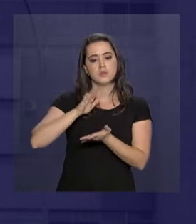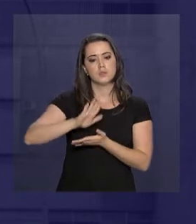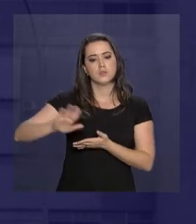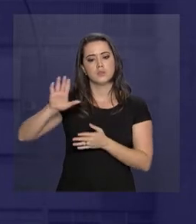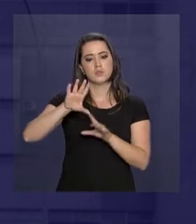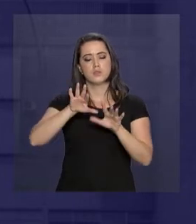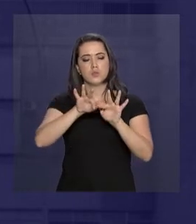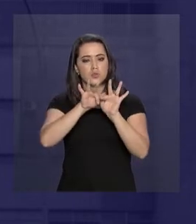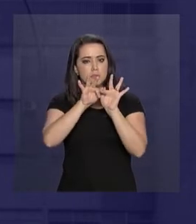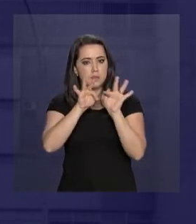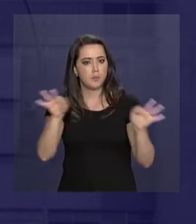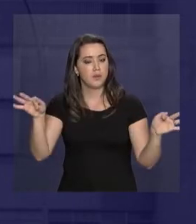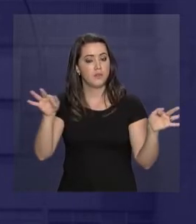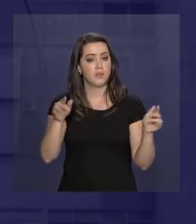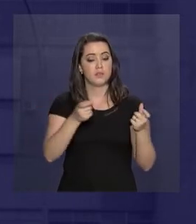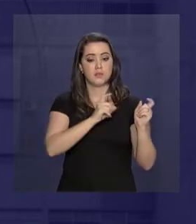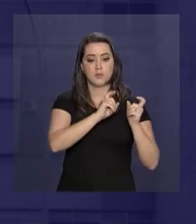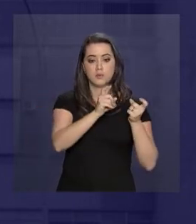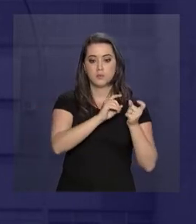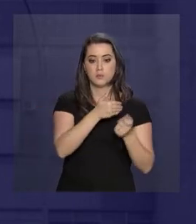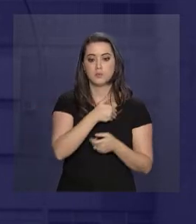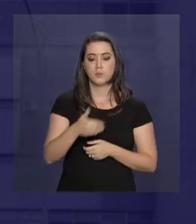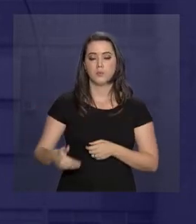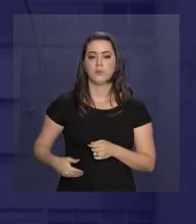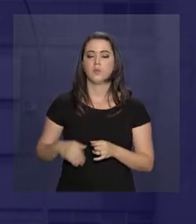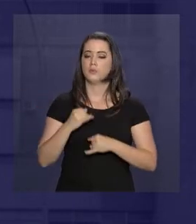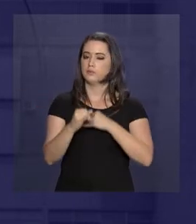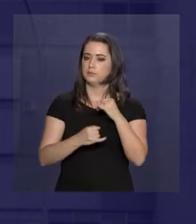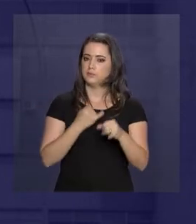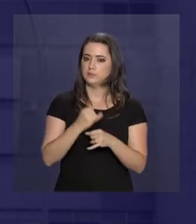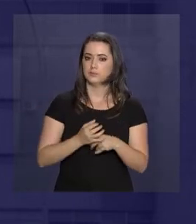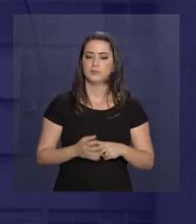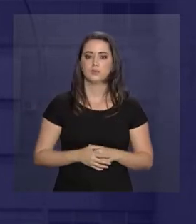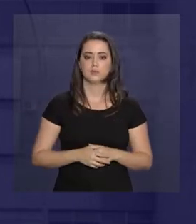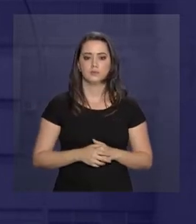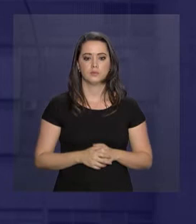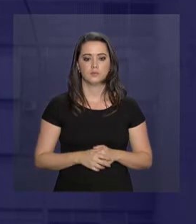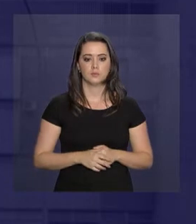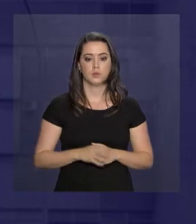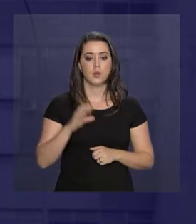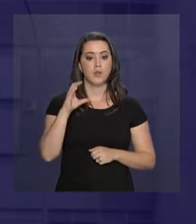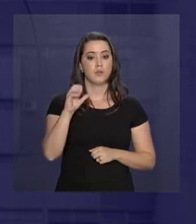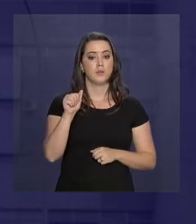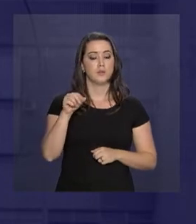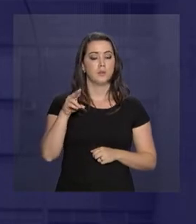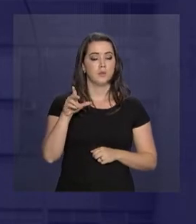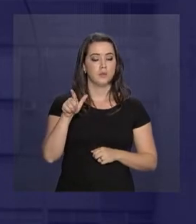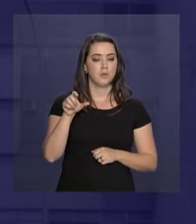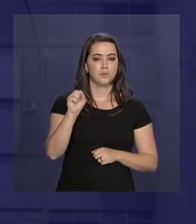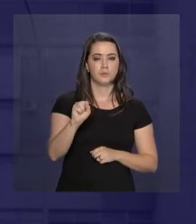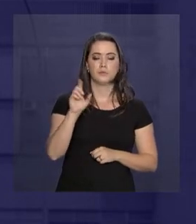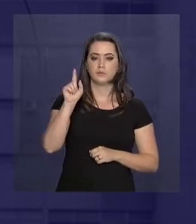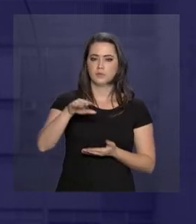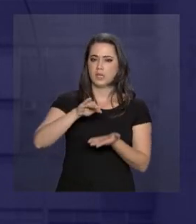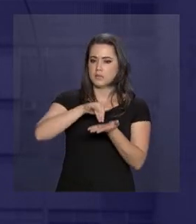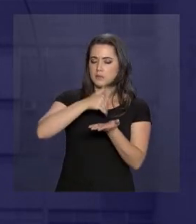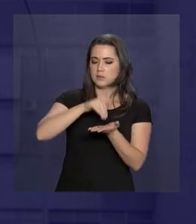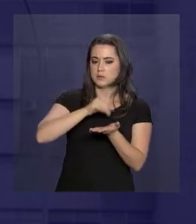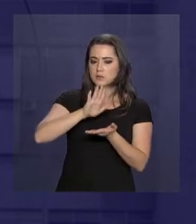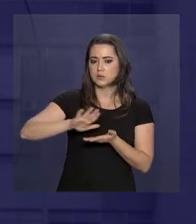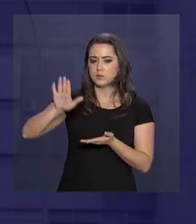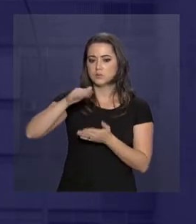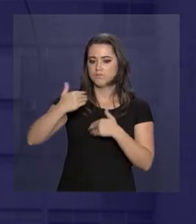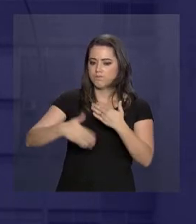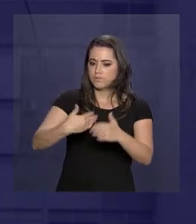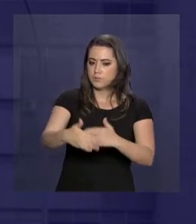Desburocratização, Gestão e Governo Digital. Carlos da Costa, para secretário-geral de